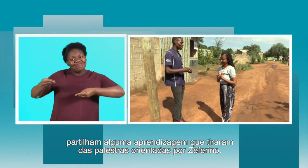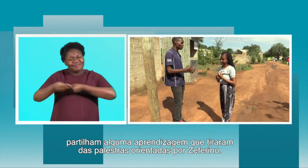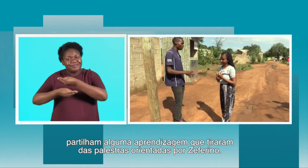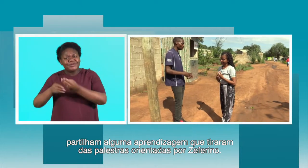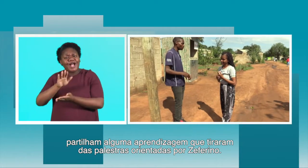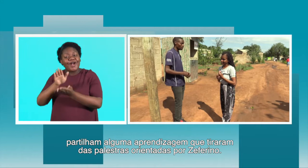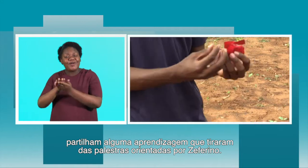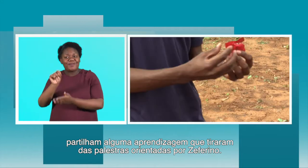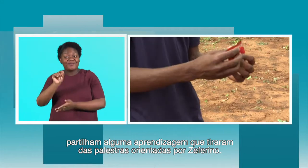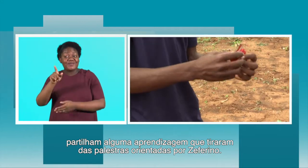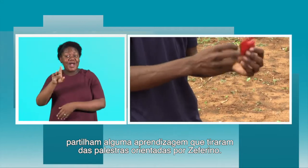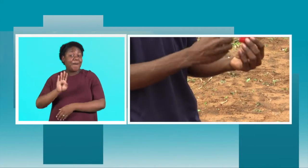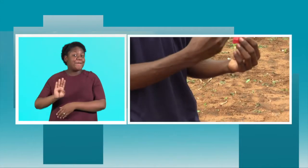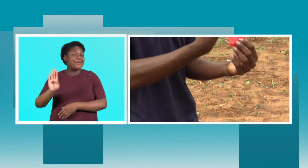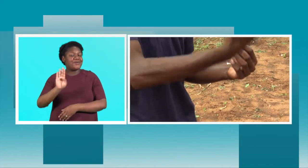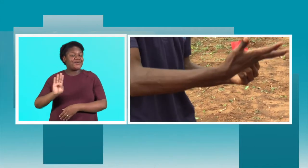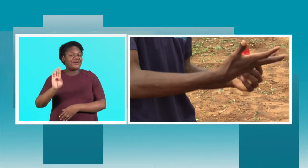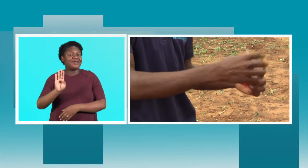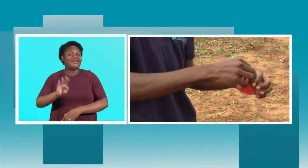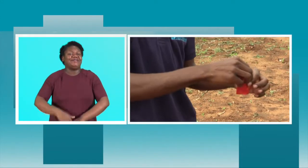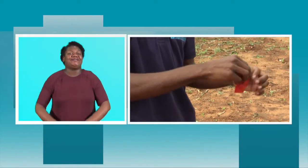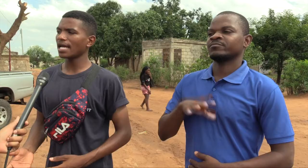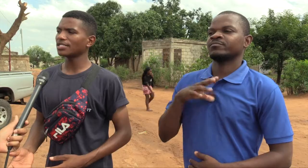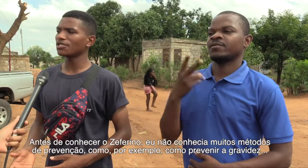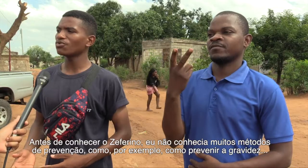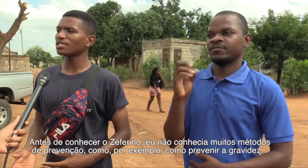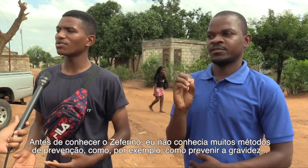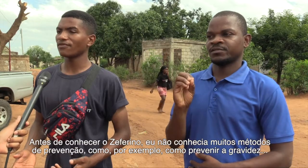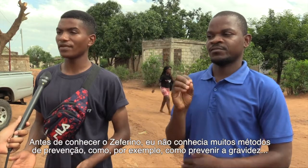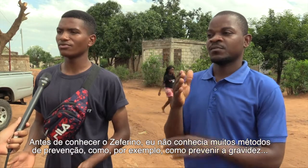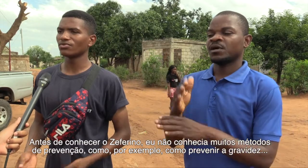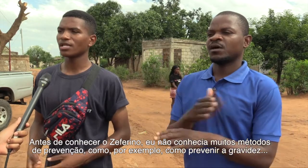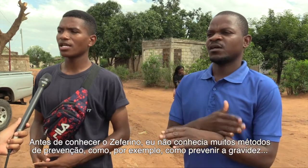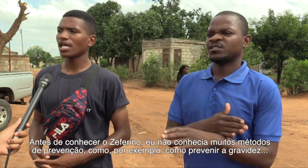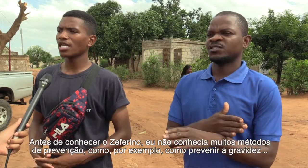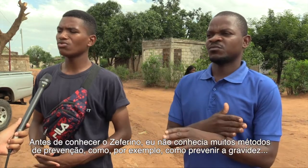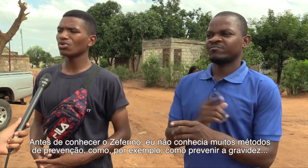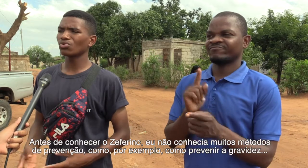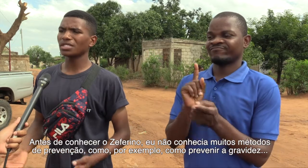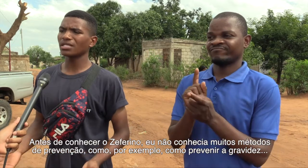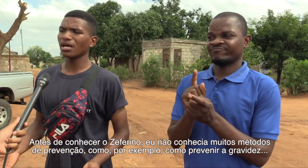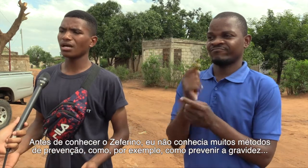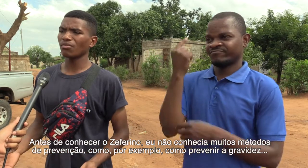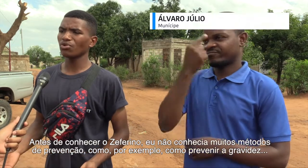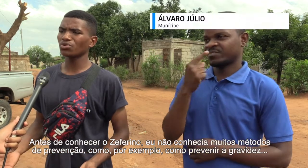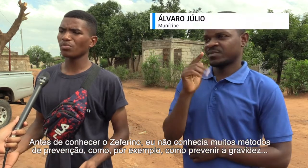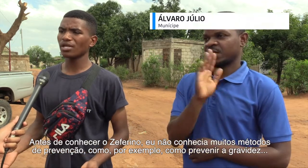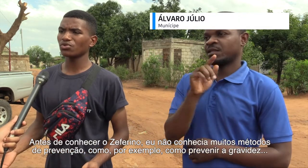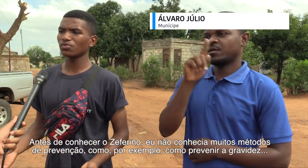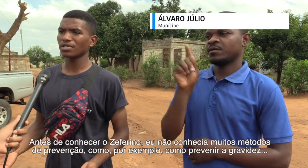orientadas por Zeferino. Antes de eu conhecer o Zeferino, eu não conhecia muitos métodos, por